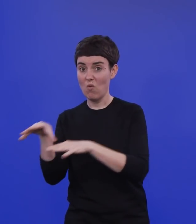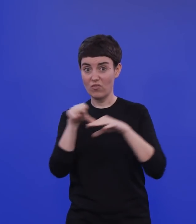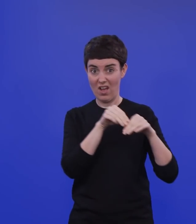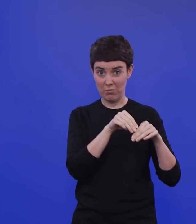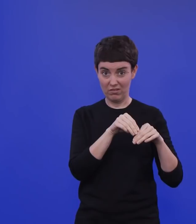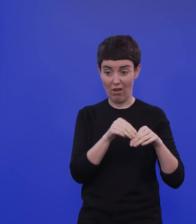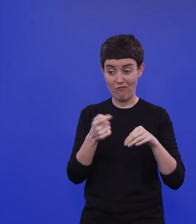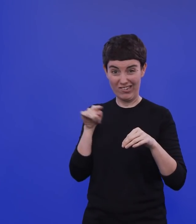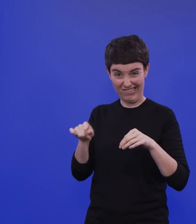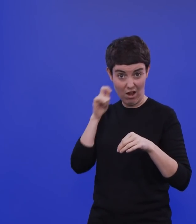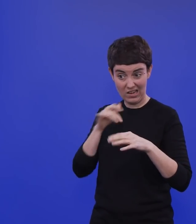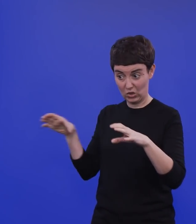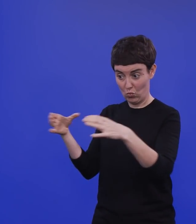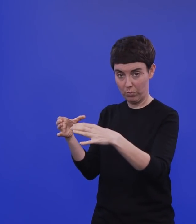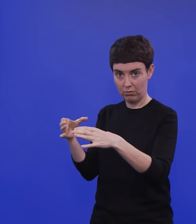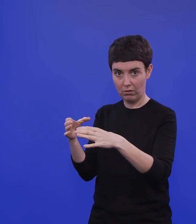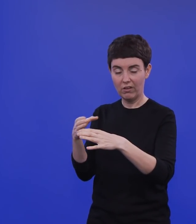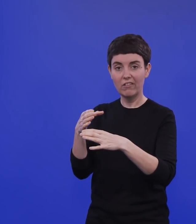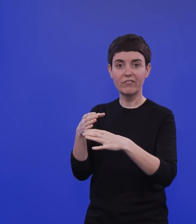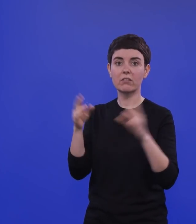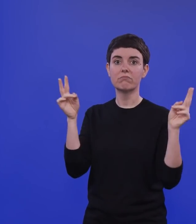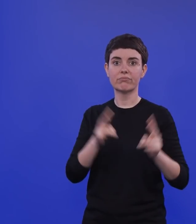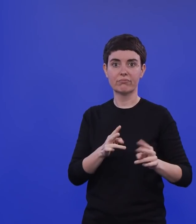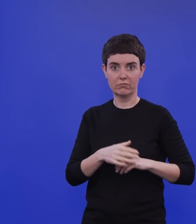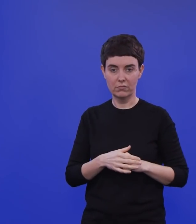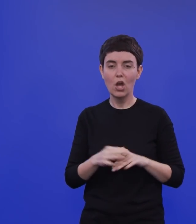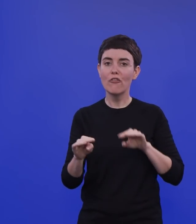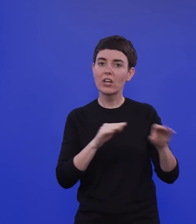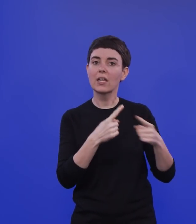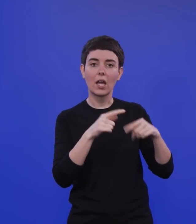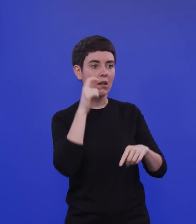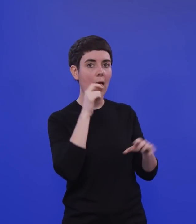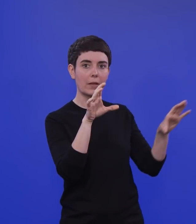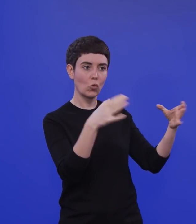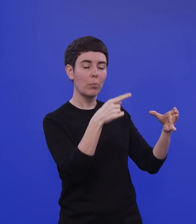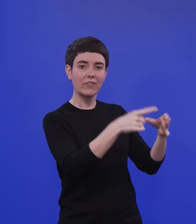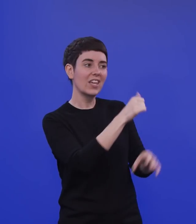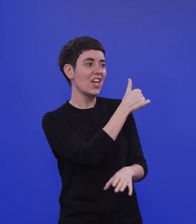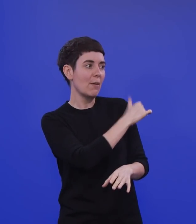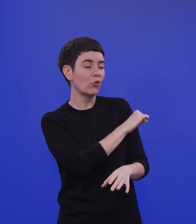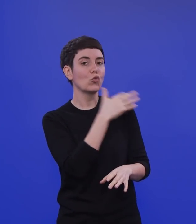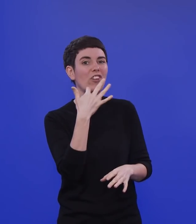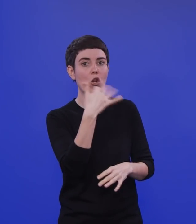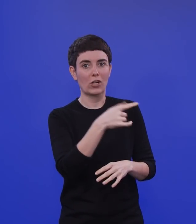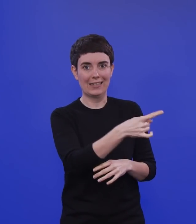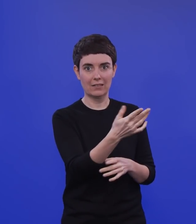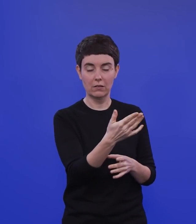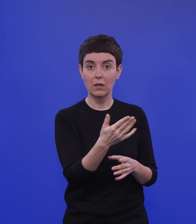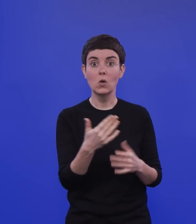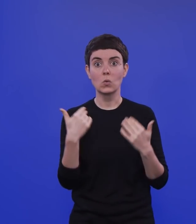dieser Altersgruppe sinkt im Vergleich zu anderen Altersgruppen, die nicht diese hohe Durchimpfungsrate haben. das ist natürlich extrem ermutigend. Denn